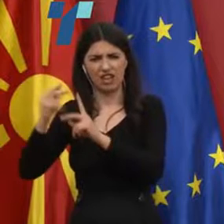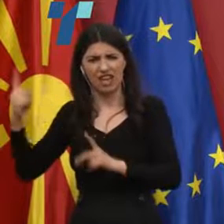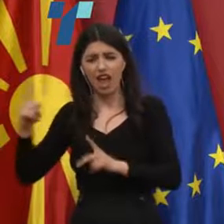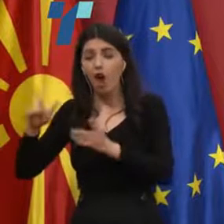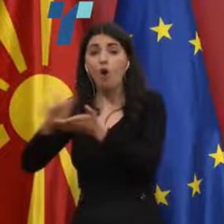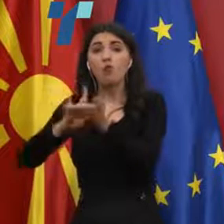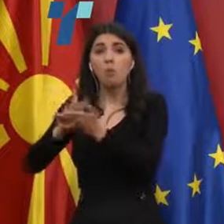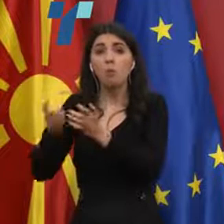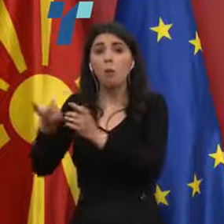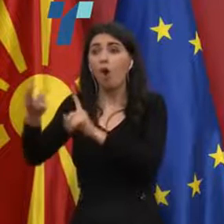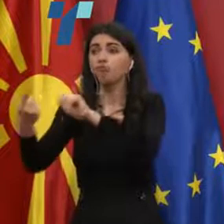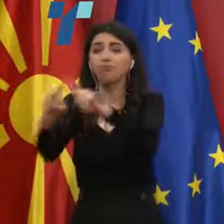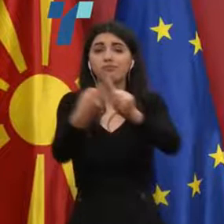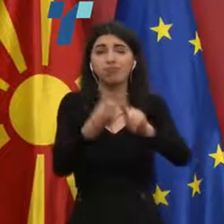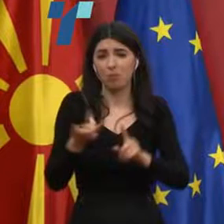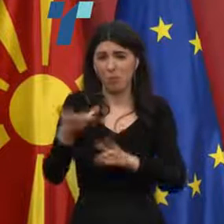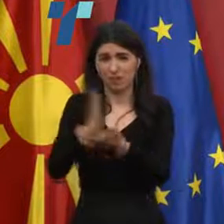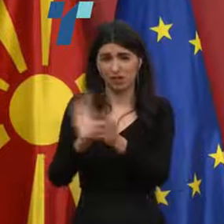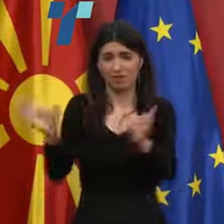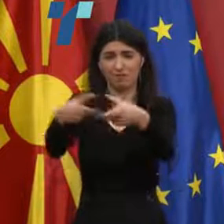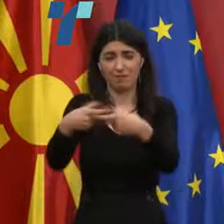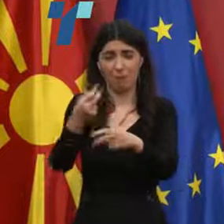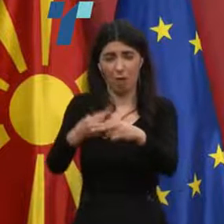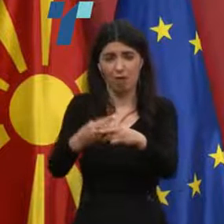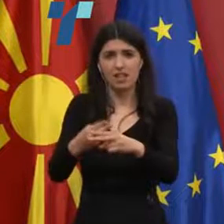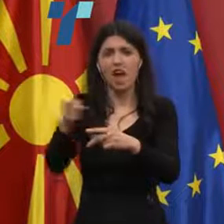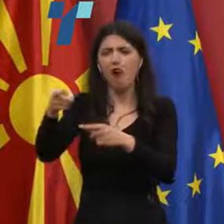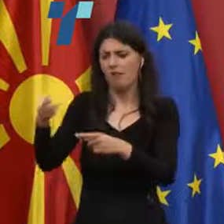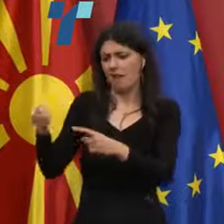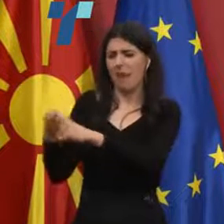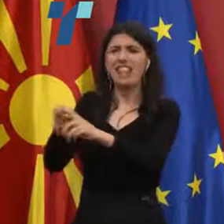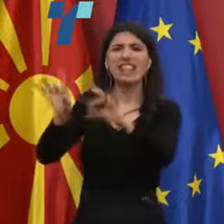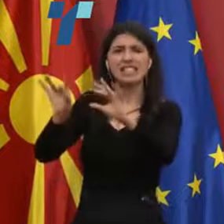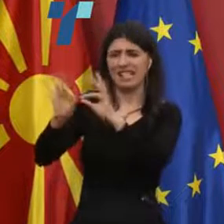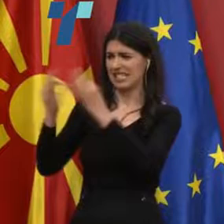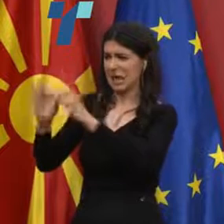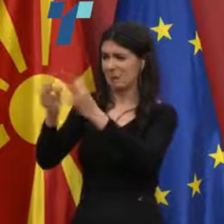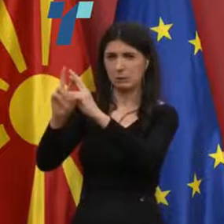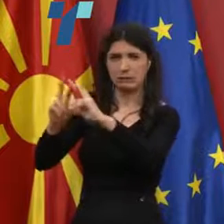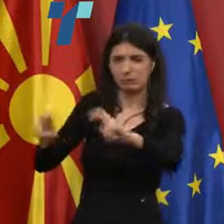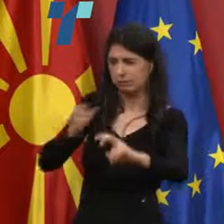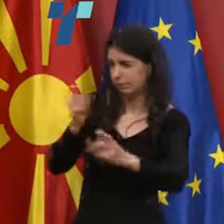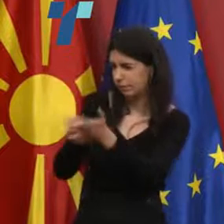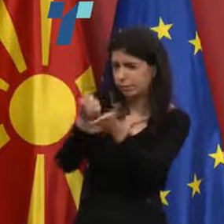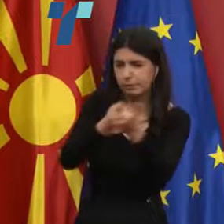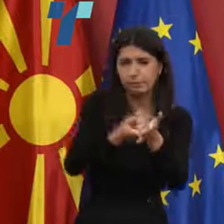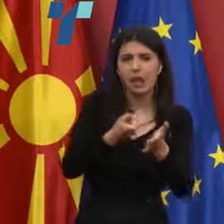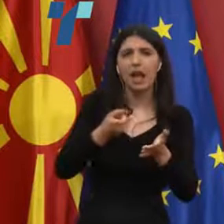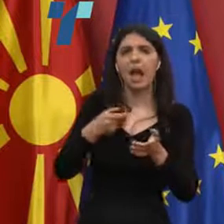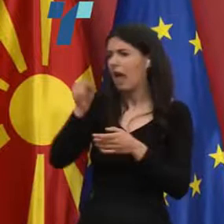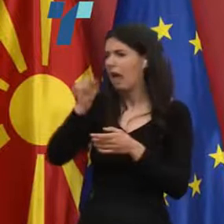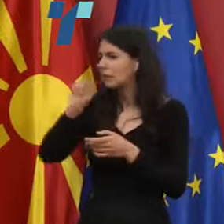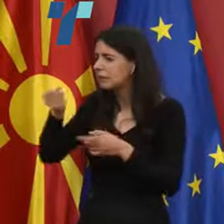контакти на предходно диагностицираните се во рамките на 10 семейства, и тука се прават